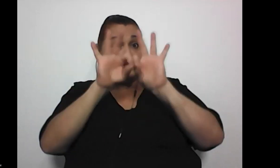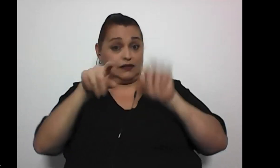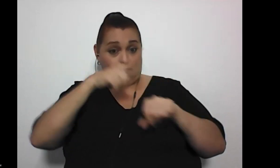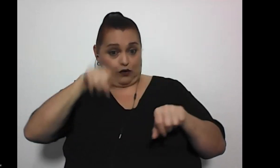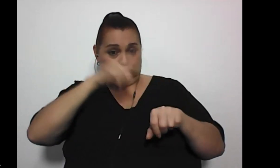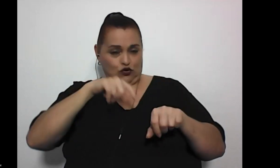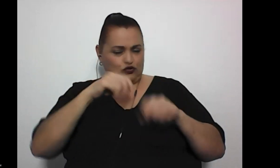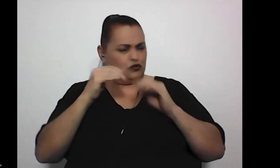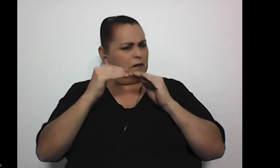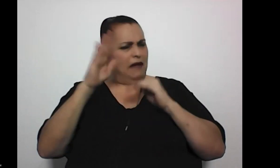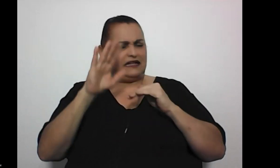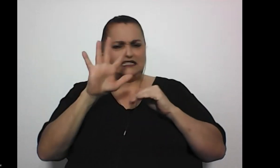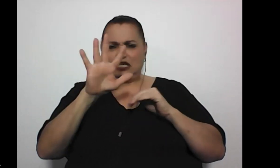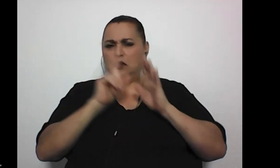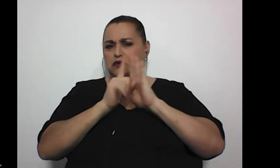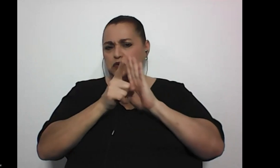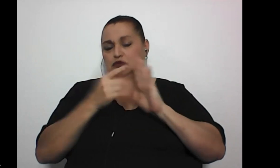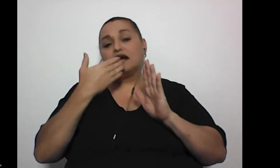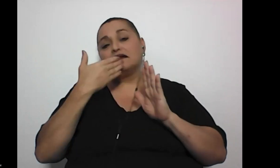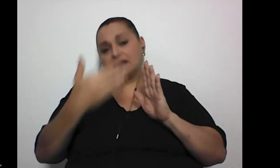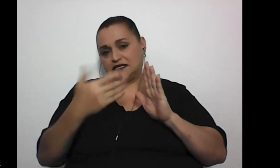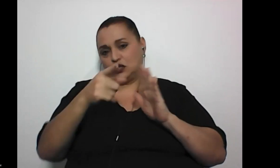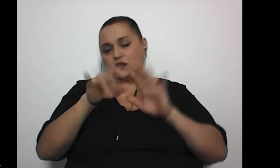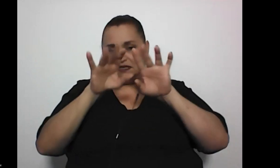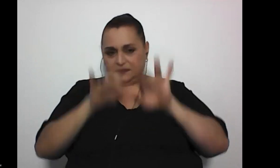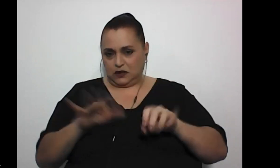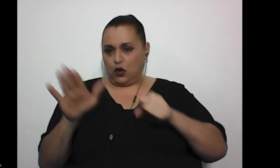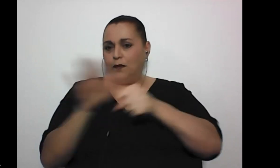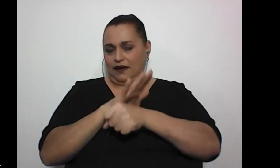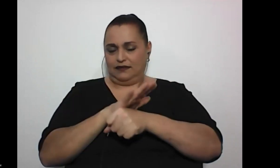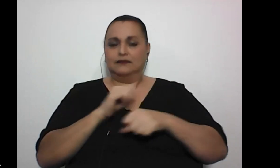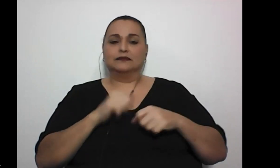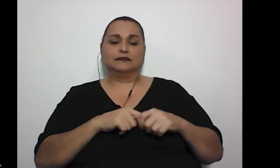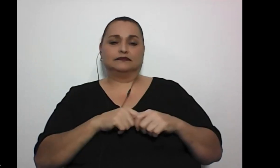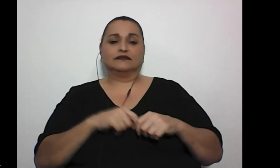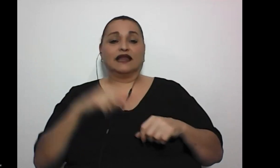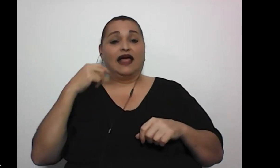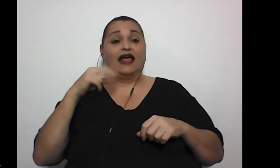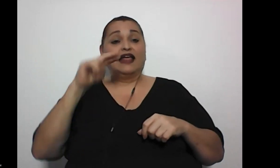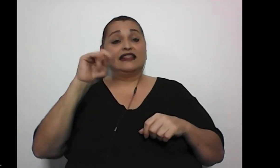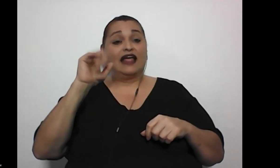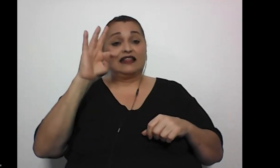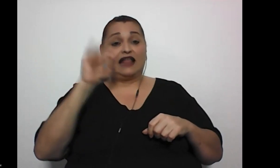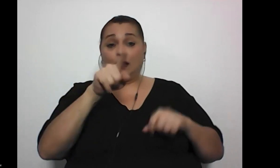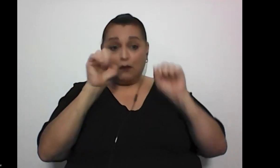les va a tomar más de cinco minutos le agradecemos que lo puedan completar Natalia pudiste